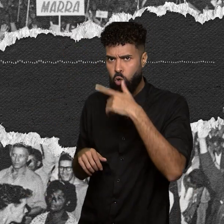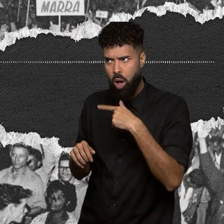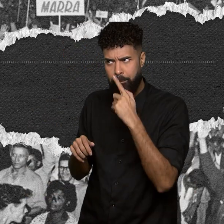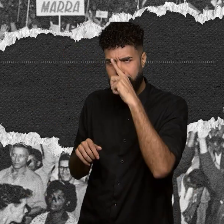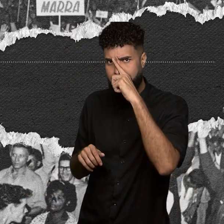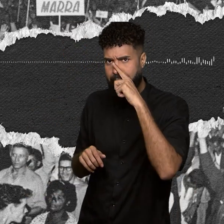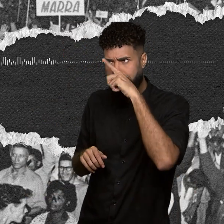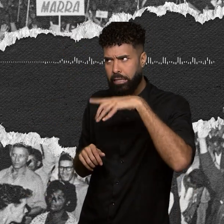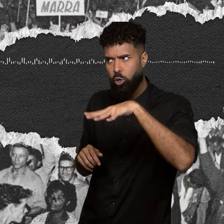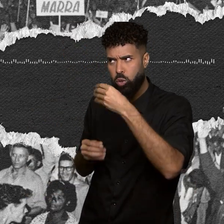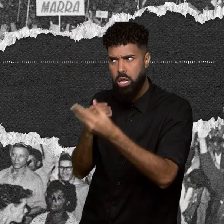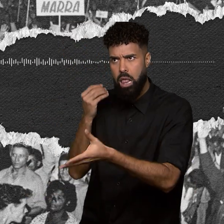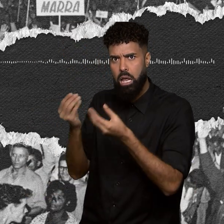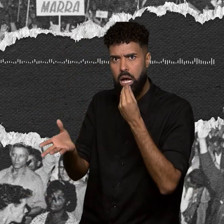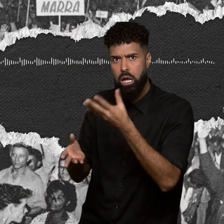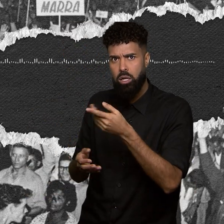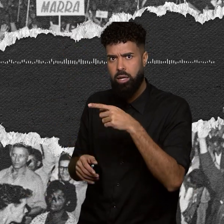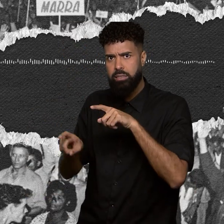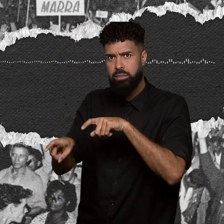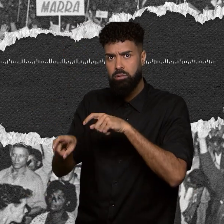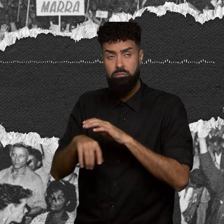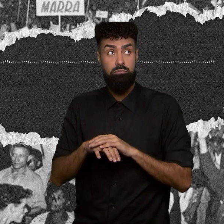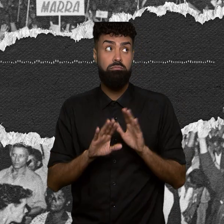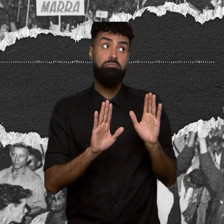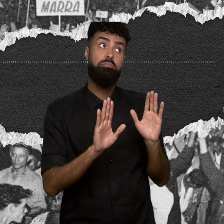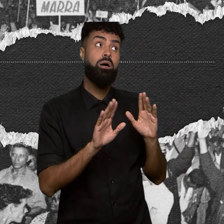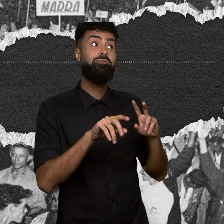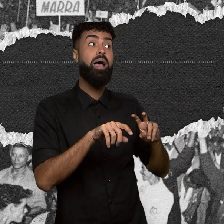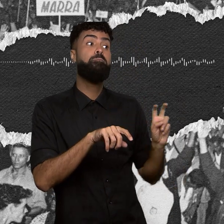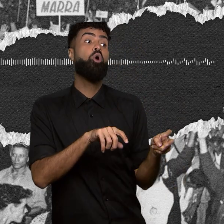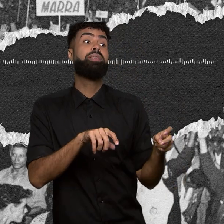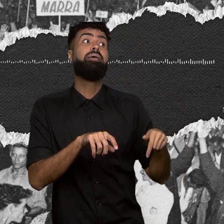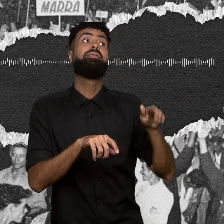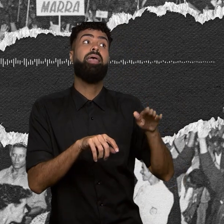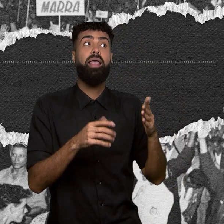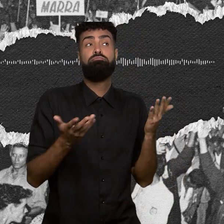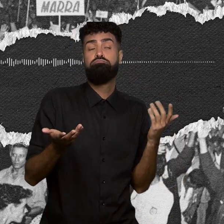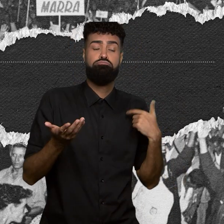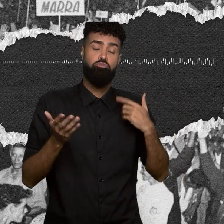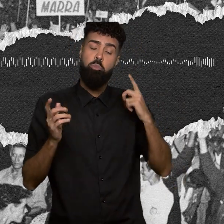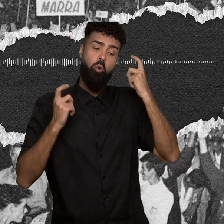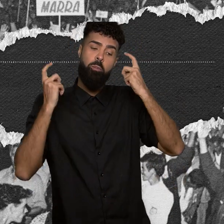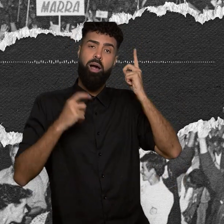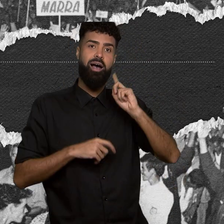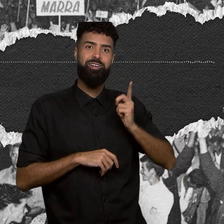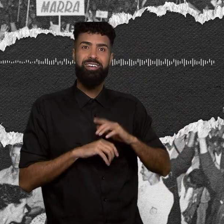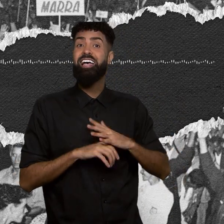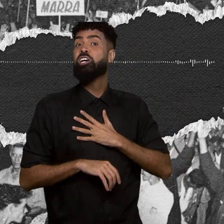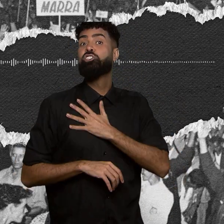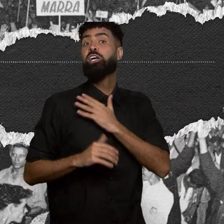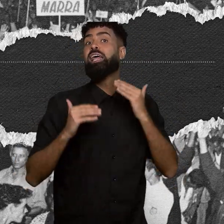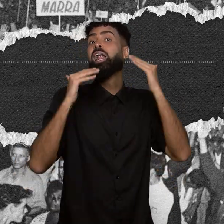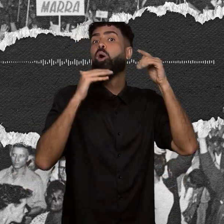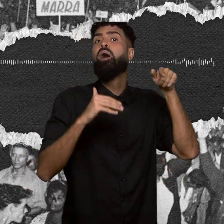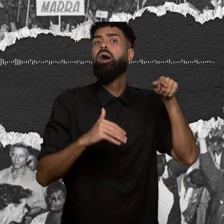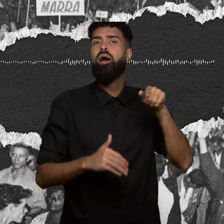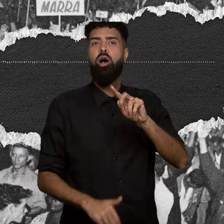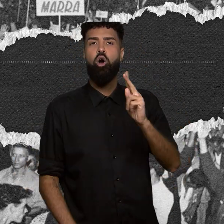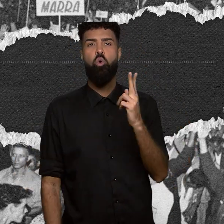respondemos, depende do calcaiar onde elas mordam, general. Esse general era Humberto de Alencar Castelo